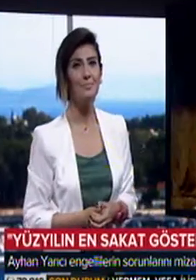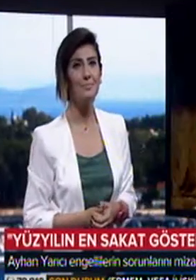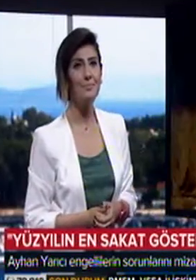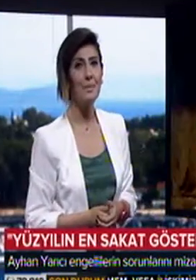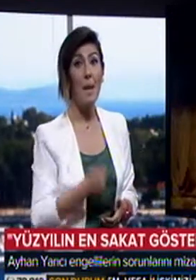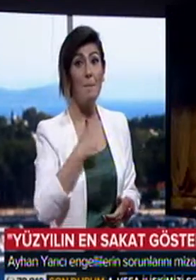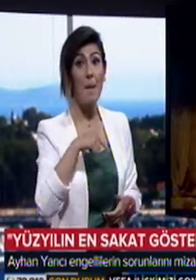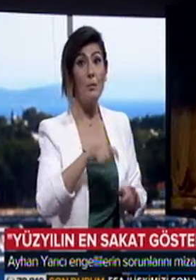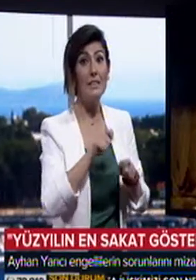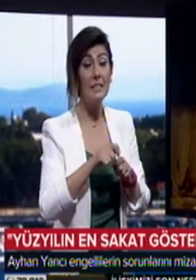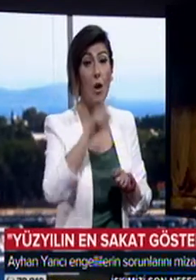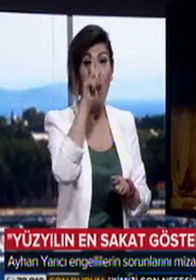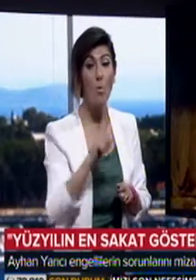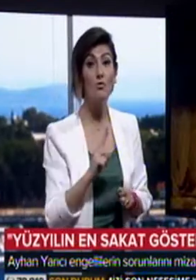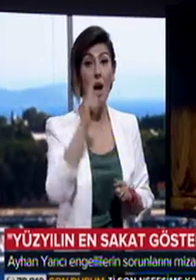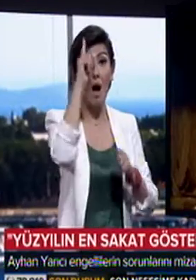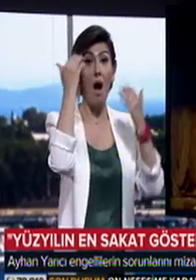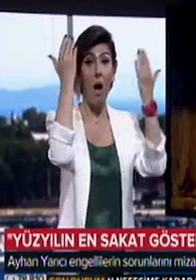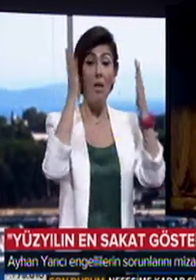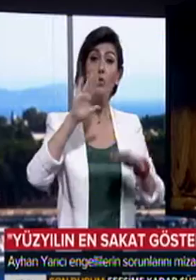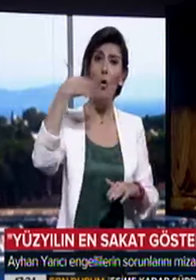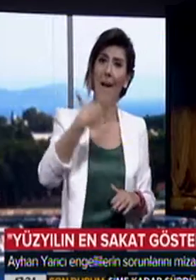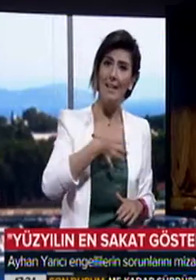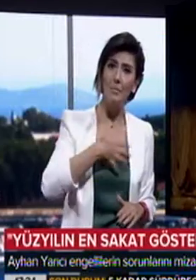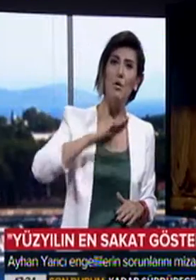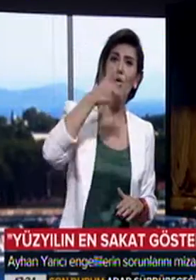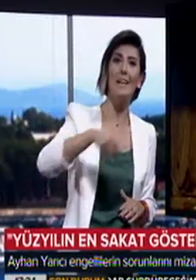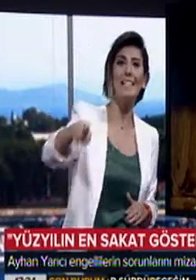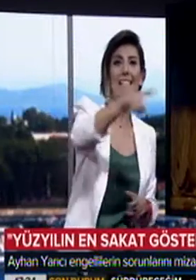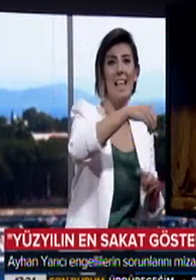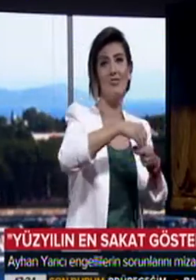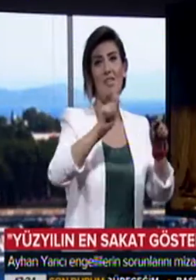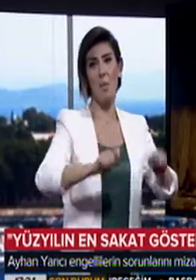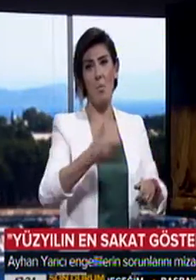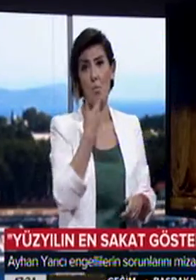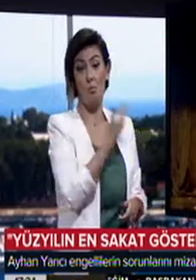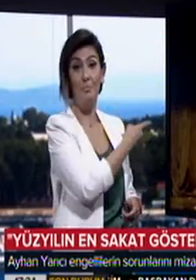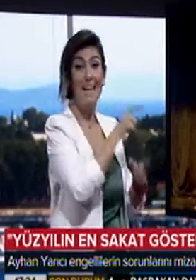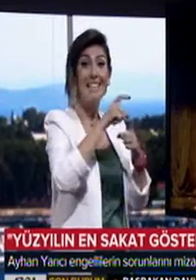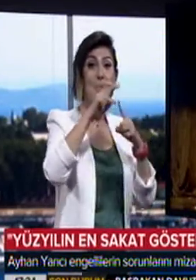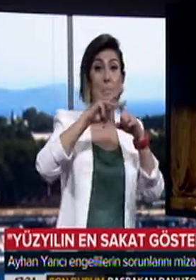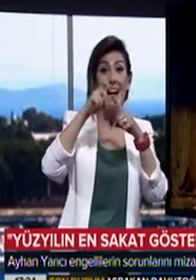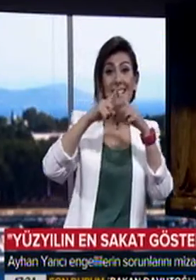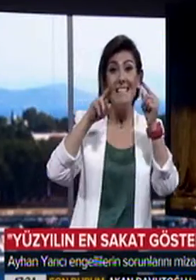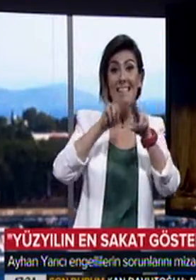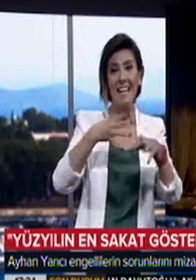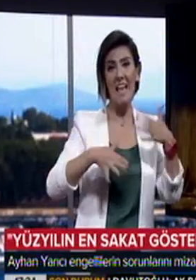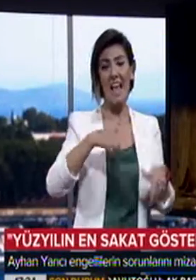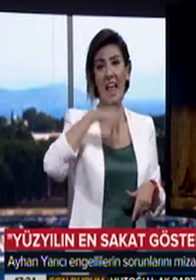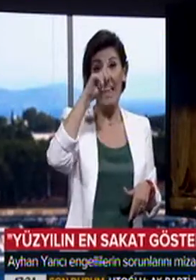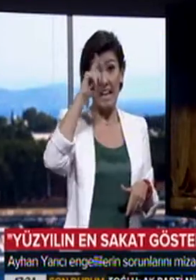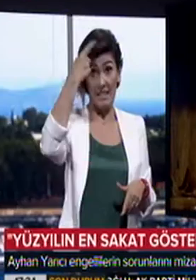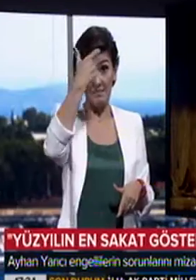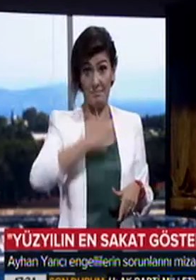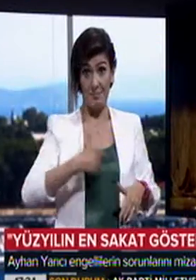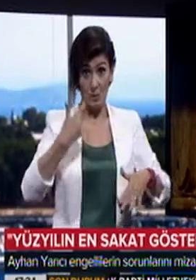Çünkü ben bu işi öyle Allah'a, sanki o zaman sizsizlere geliyorum. Ayhan Yarıcı spastik engelli, tek kişilik